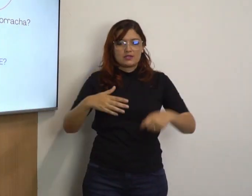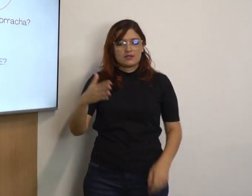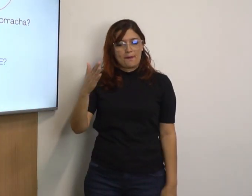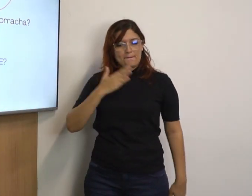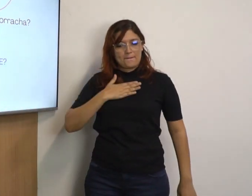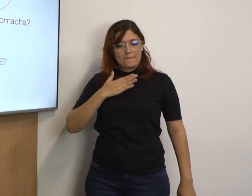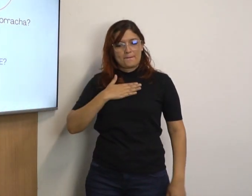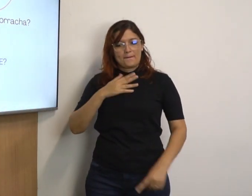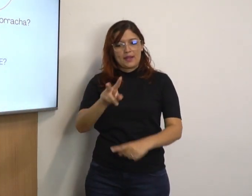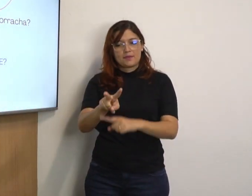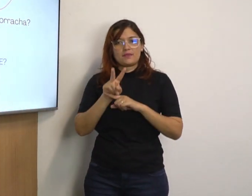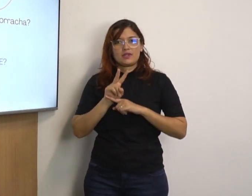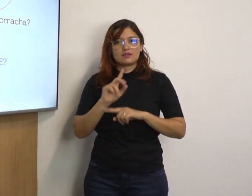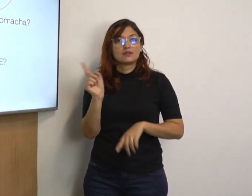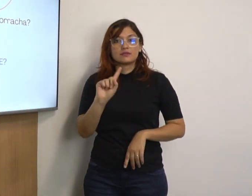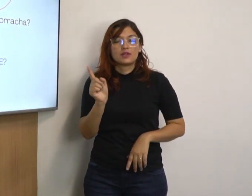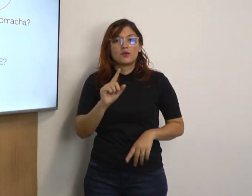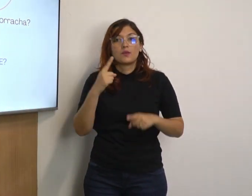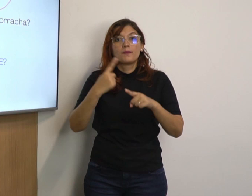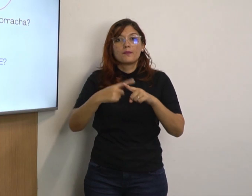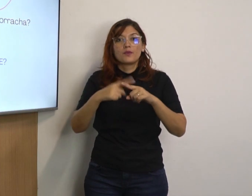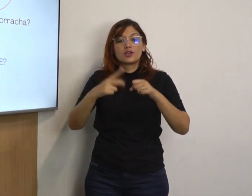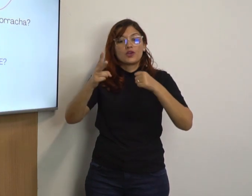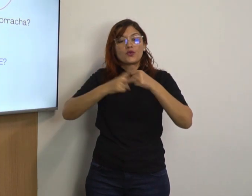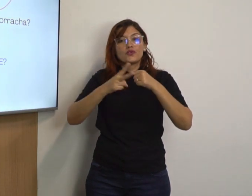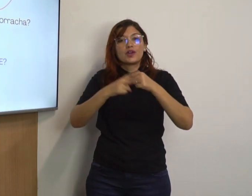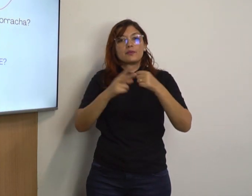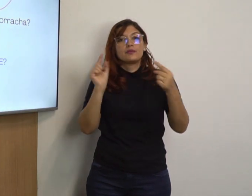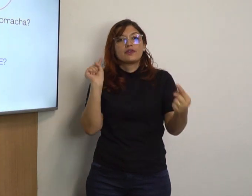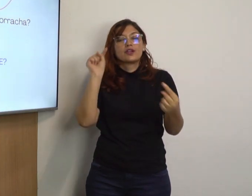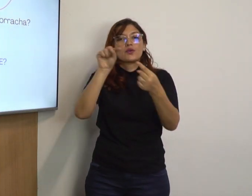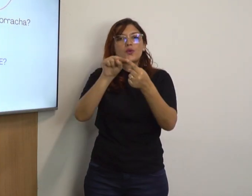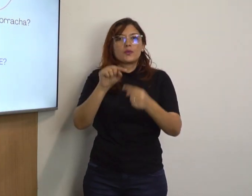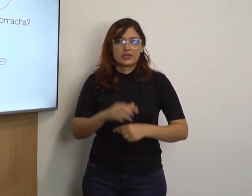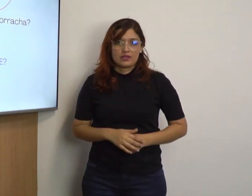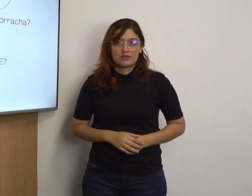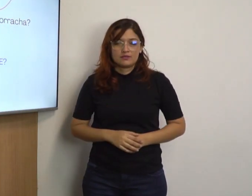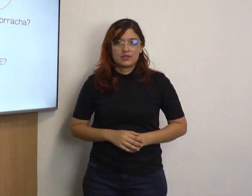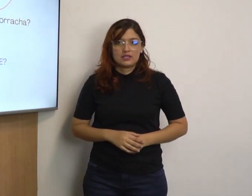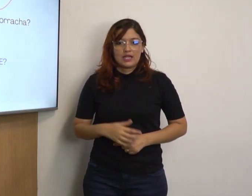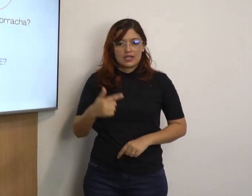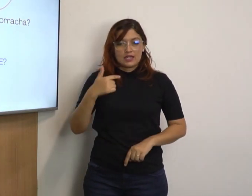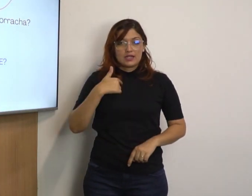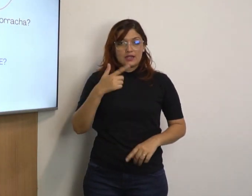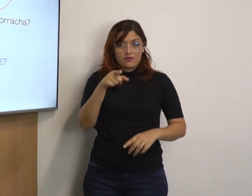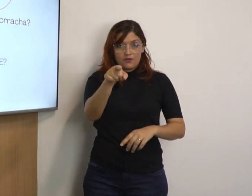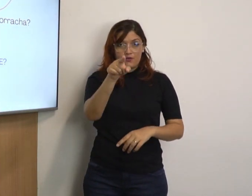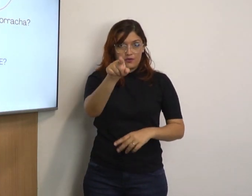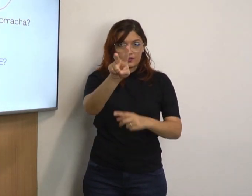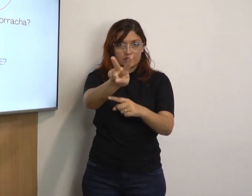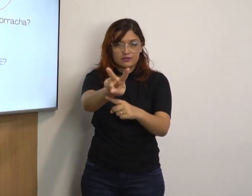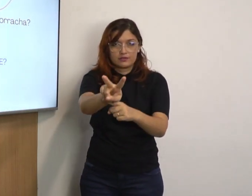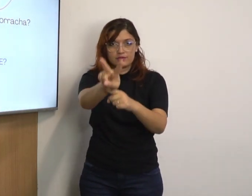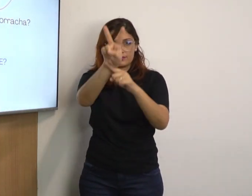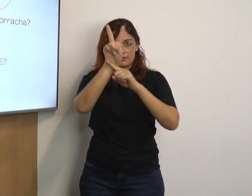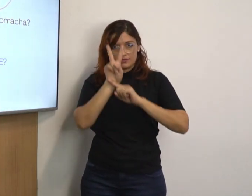Então, essa concordância vai... Eu não vou fazer o sinal de me emprestar. A